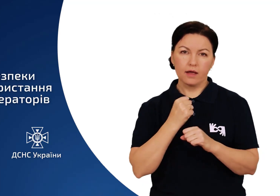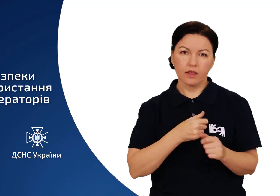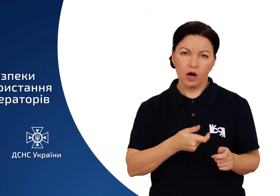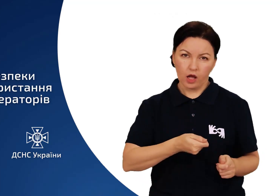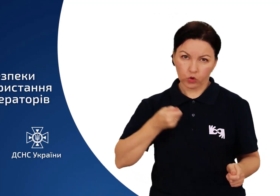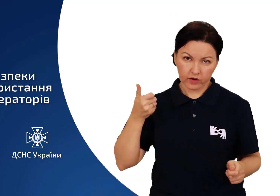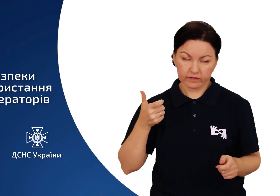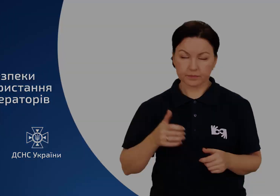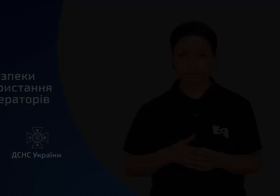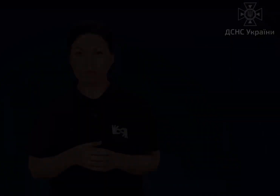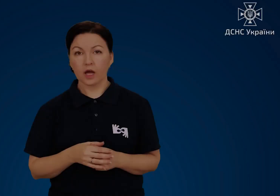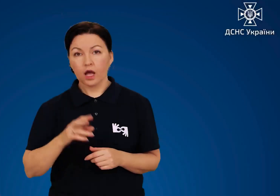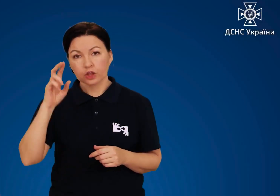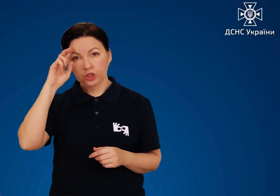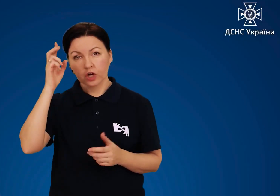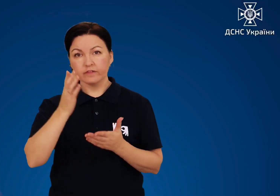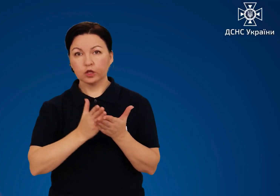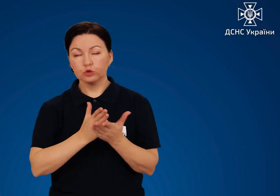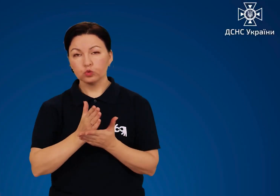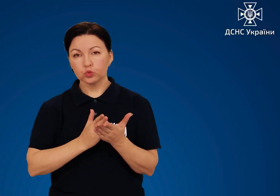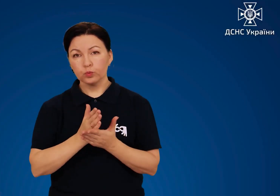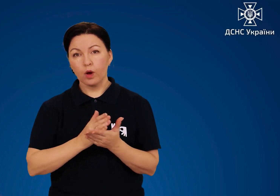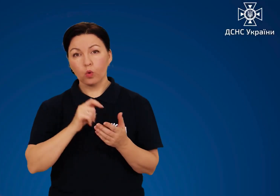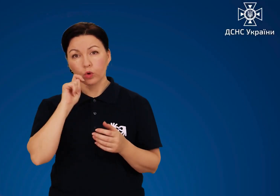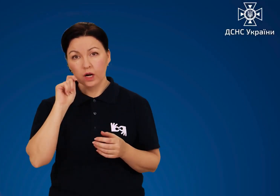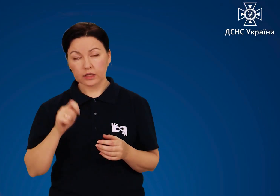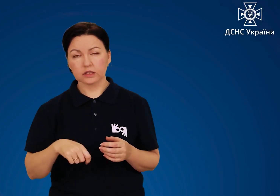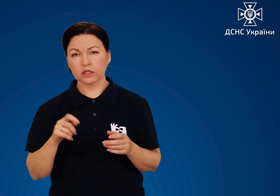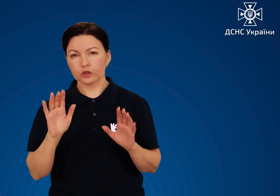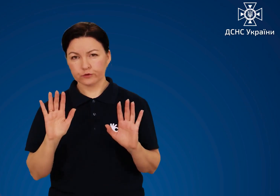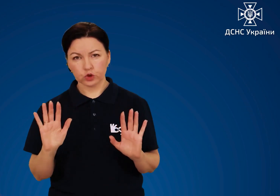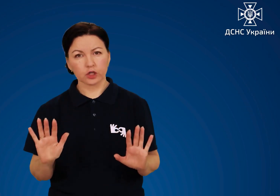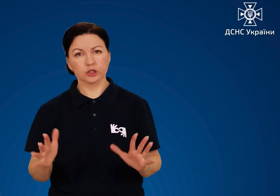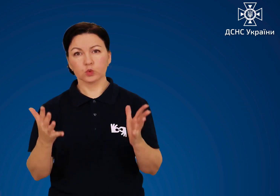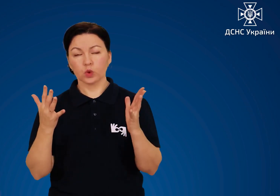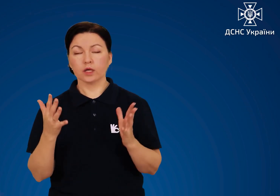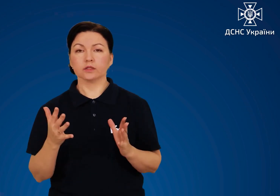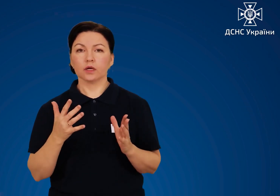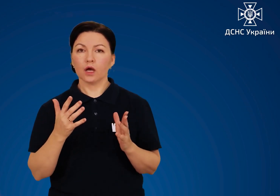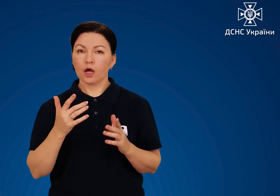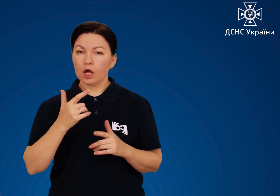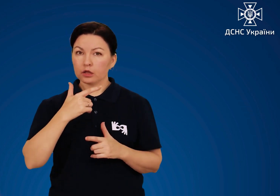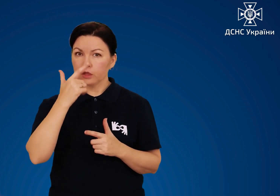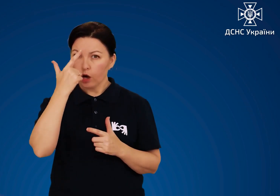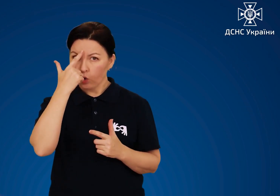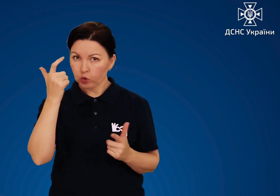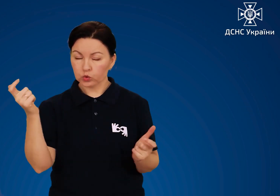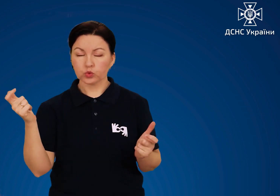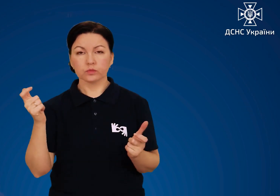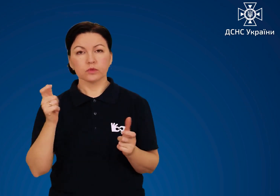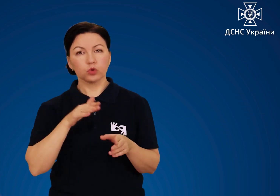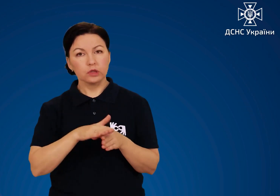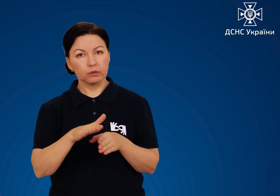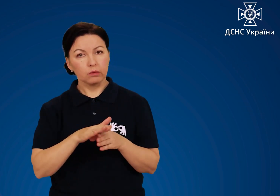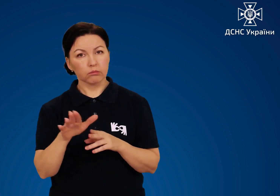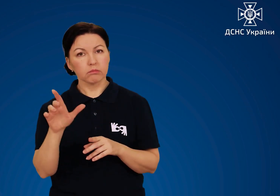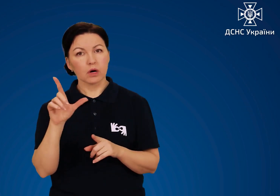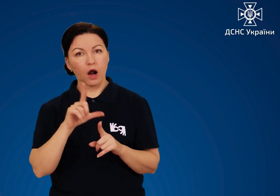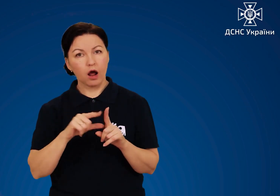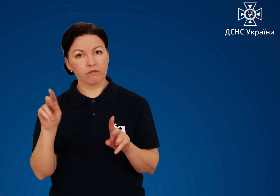Державна служба України з надзвичайних ситуацій наголошує дотримуватися правил